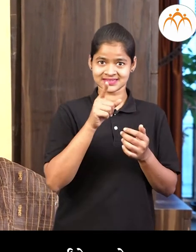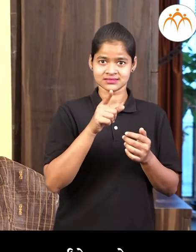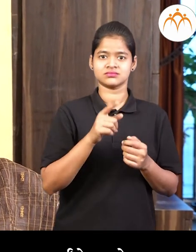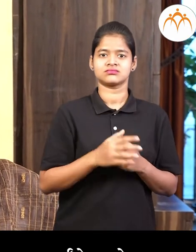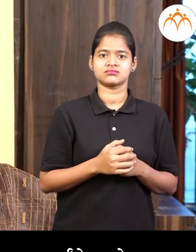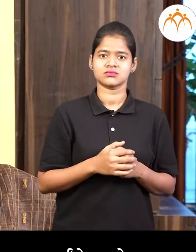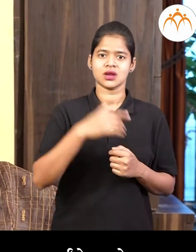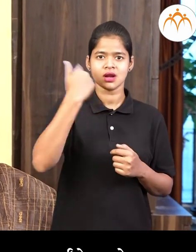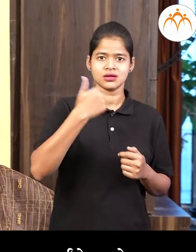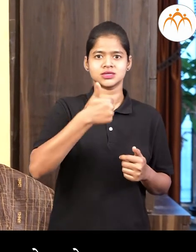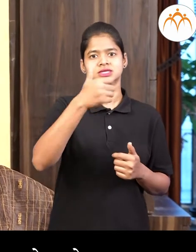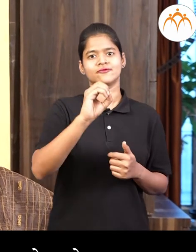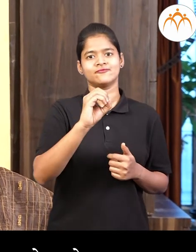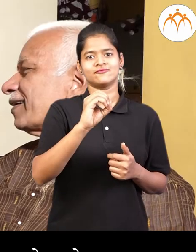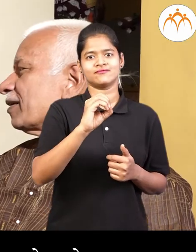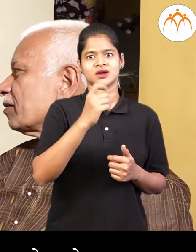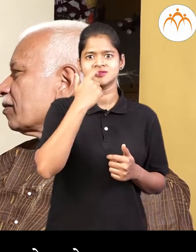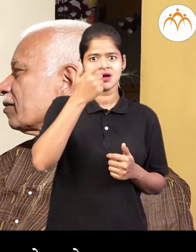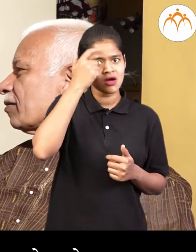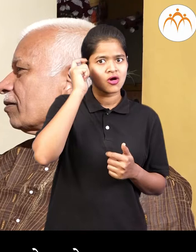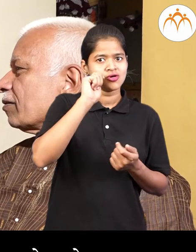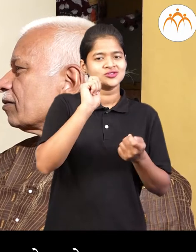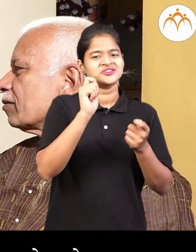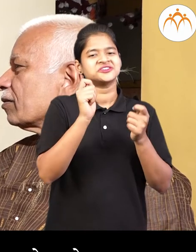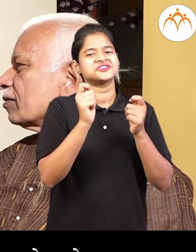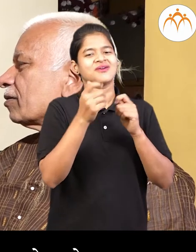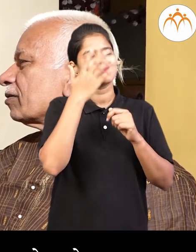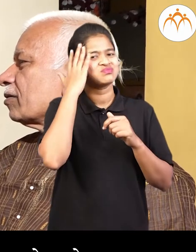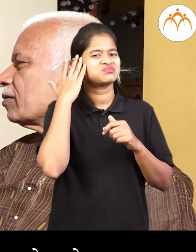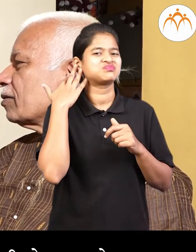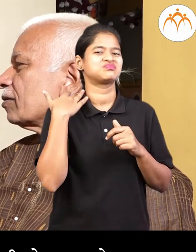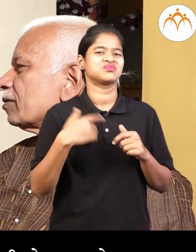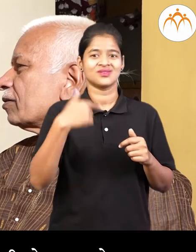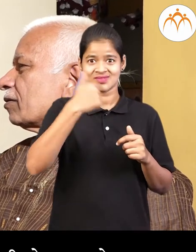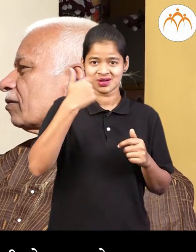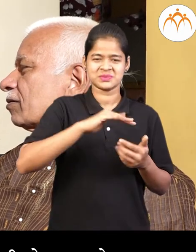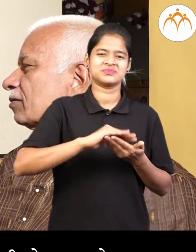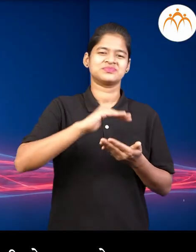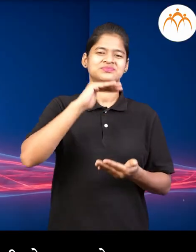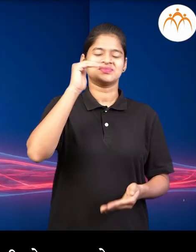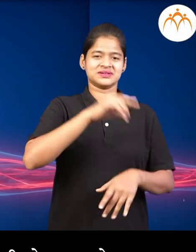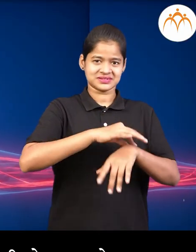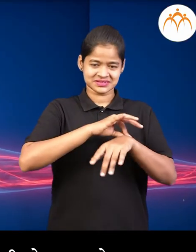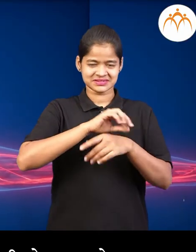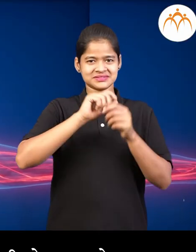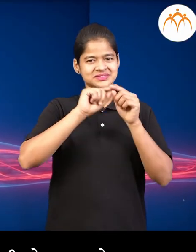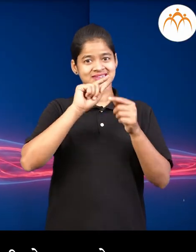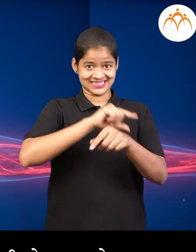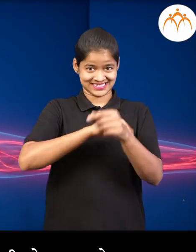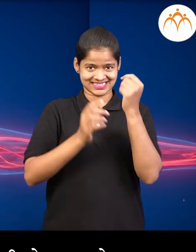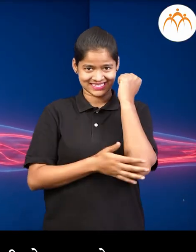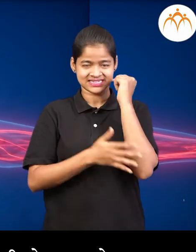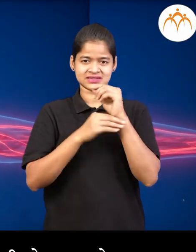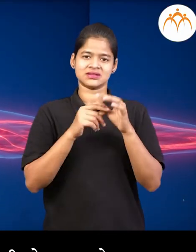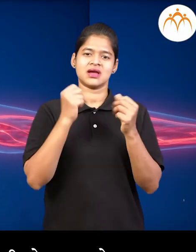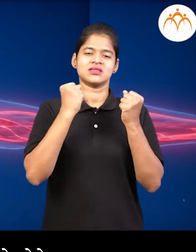साथ वर्षांचेद त्यांचे केस हलु हलु पांडरे हु लागलेद वय वाडते तशी सनायूंची ताकद